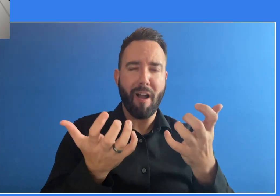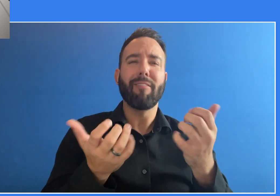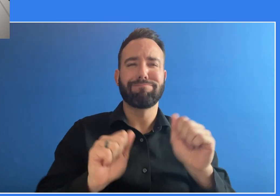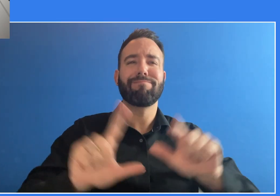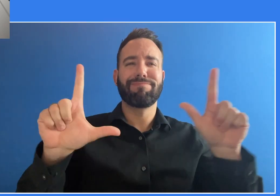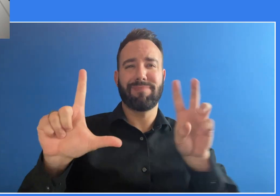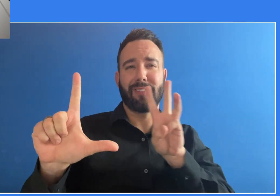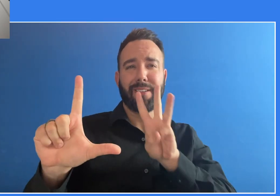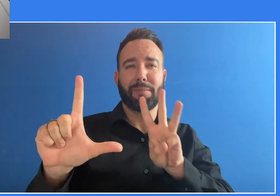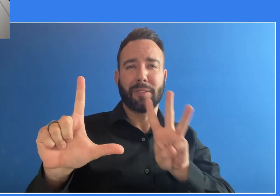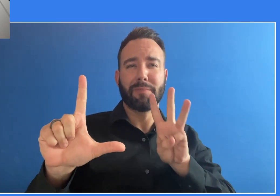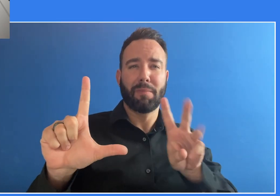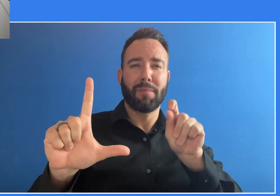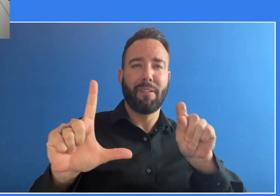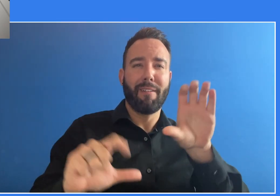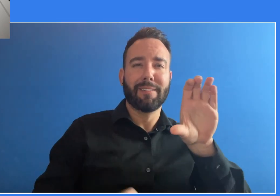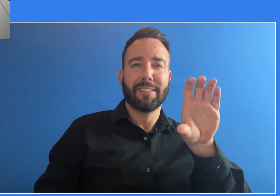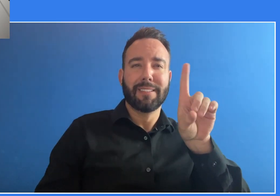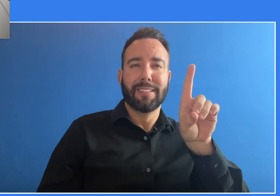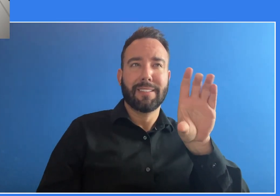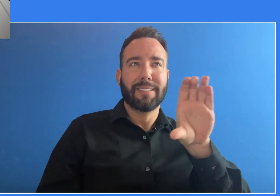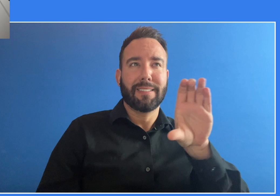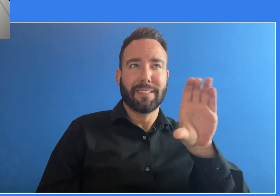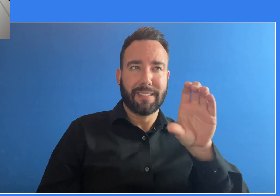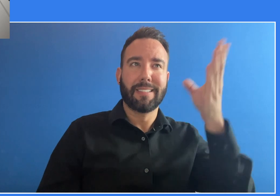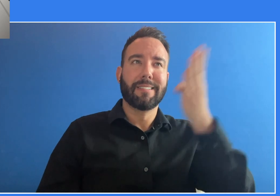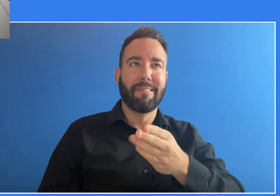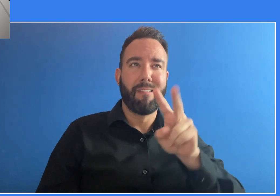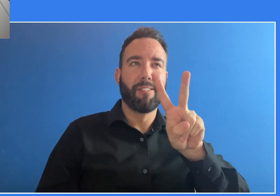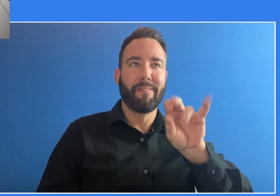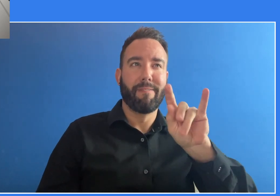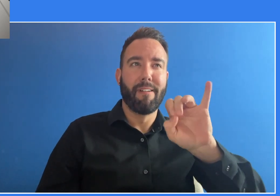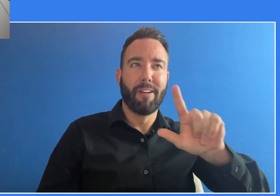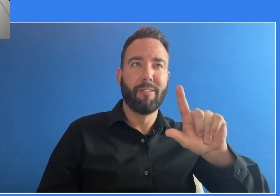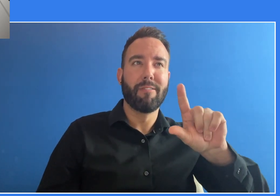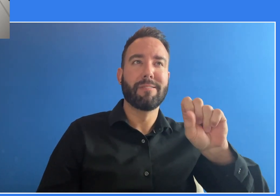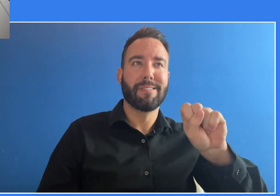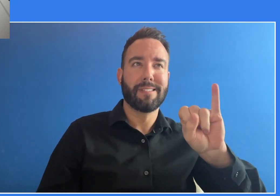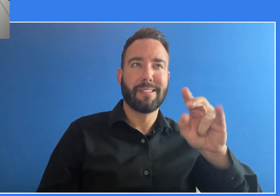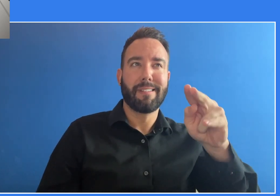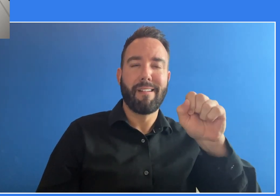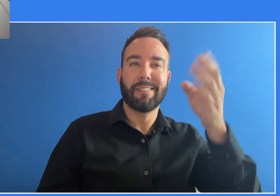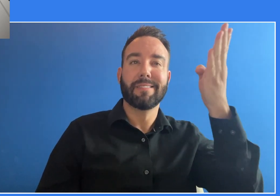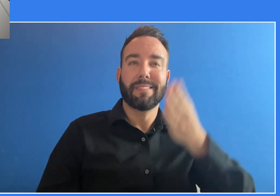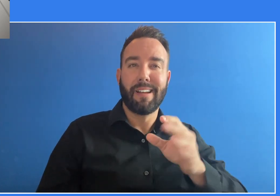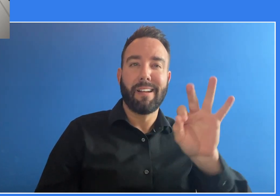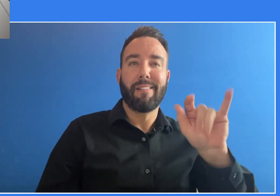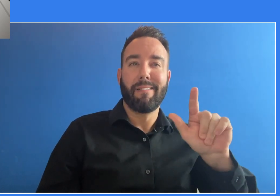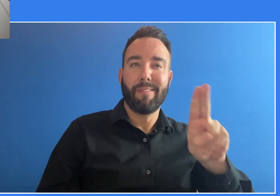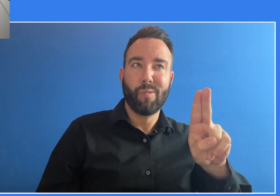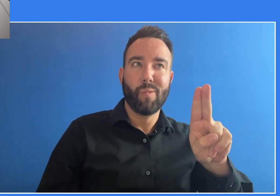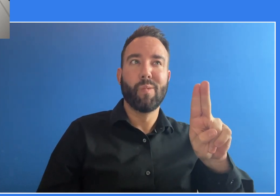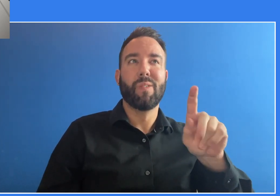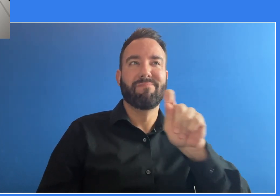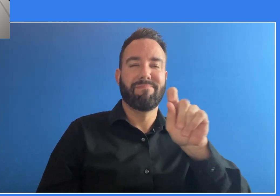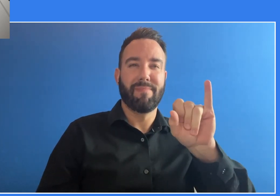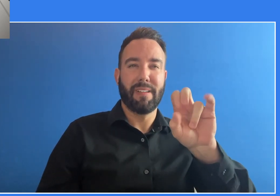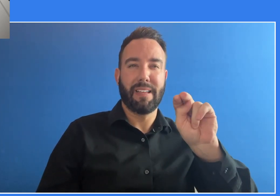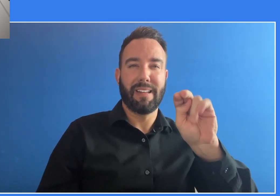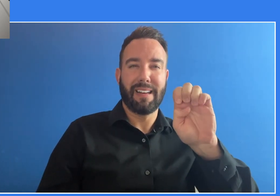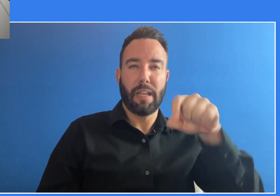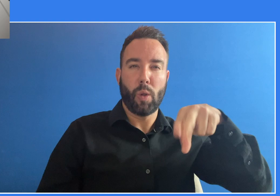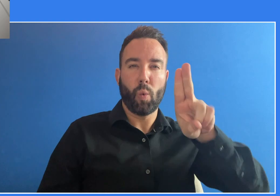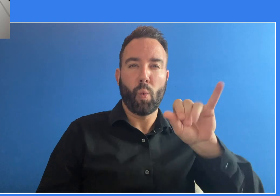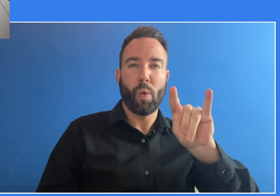información, visite www.cdc.gov-vitalsigns